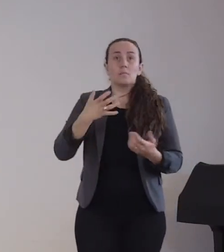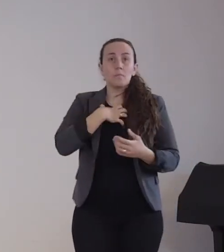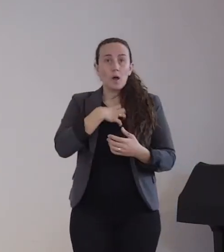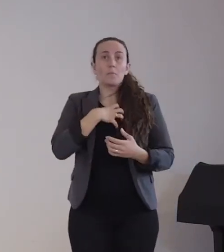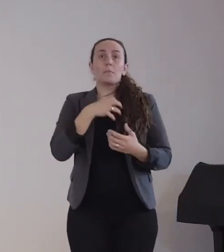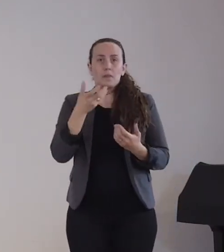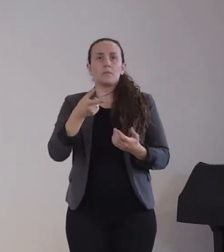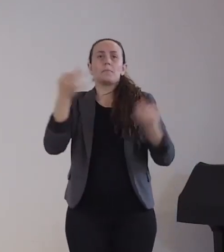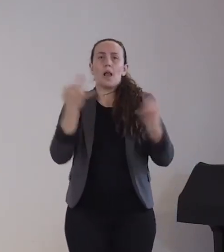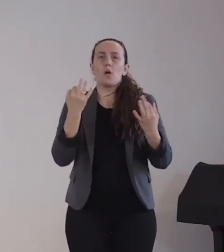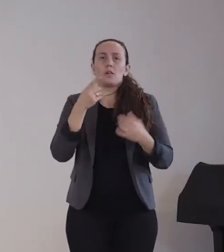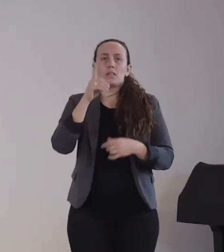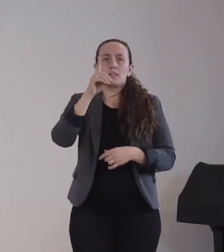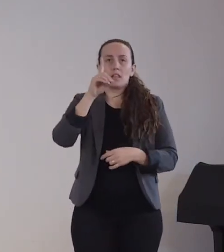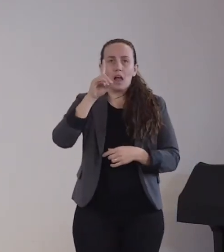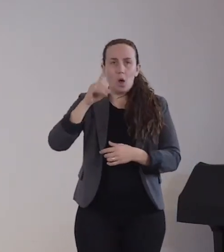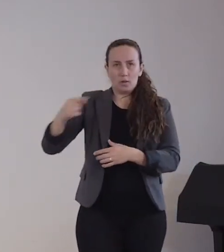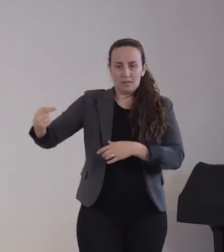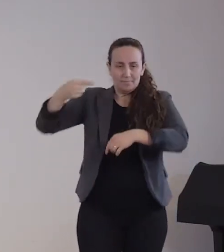wahrten Patienten beobachtet wird.